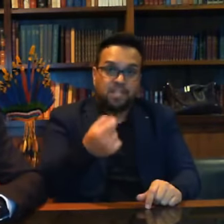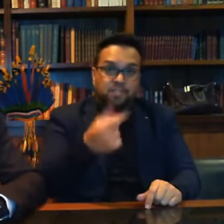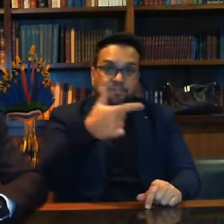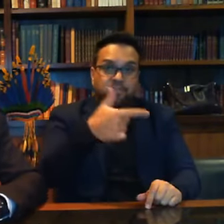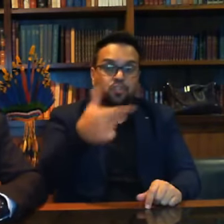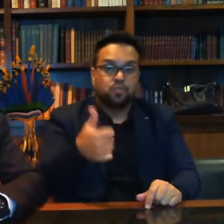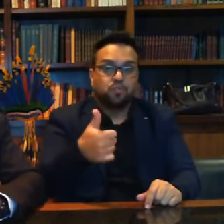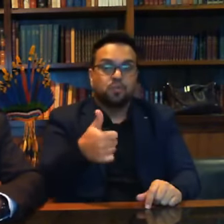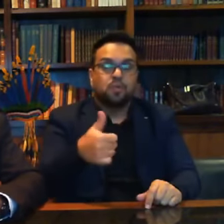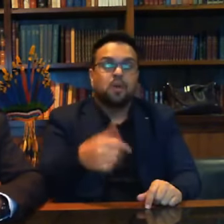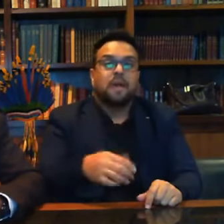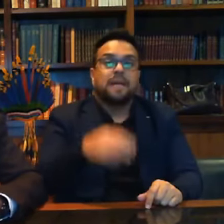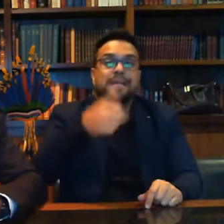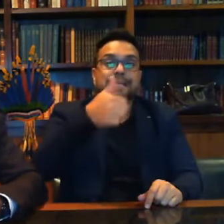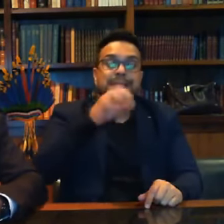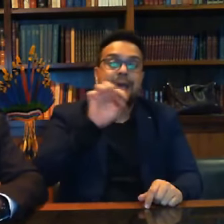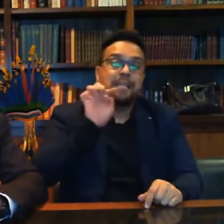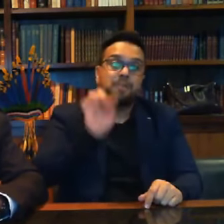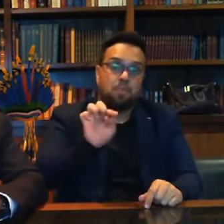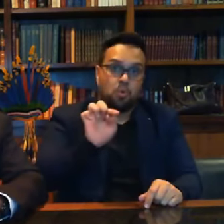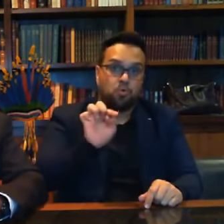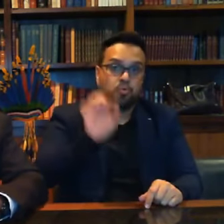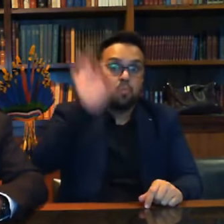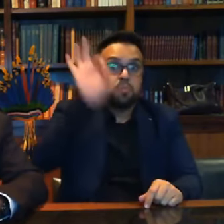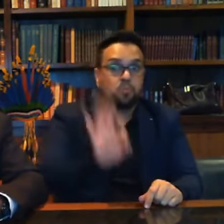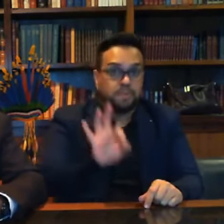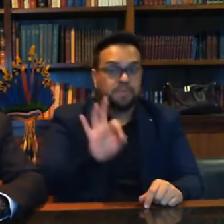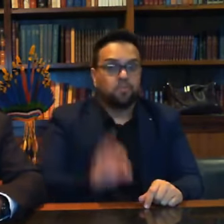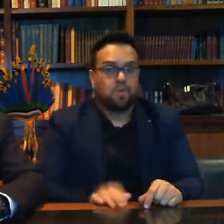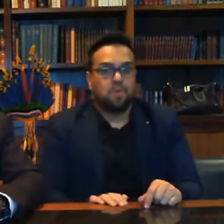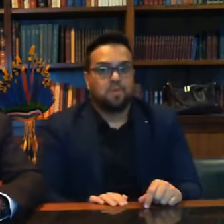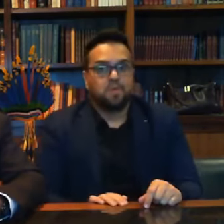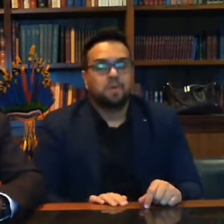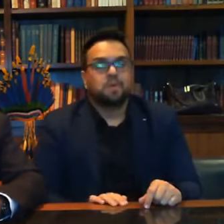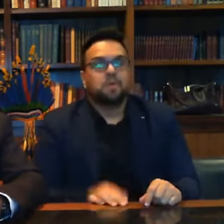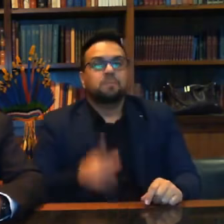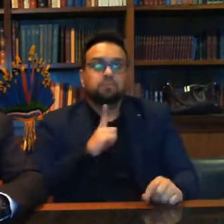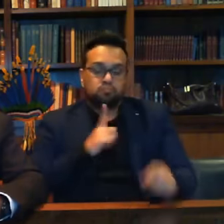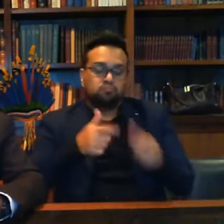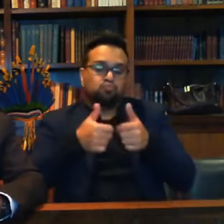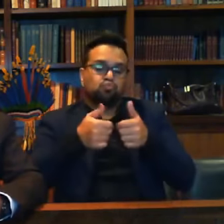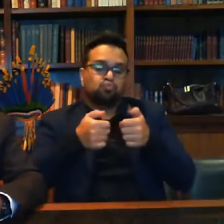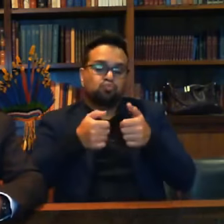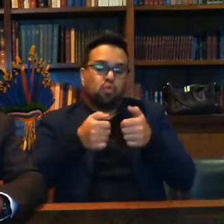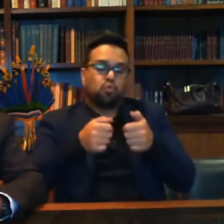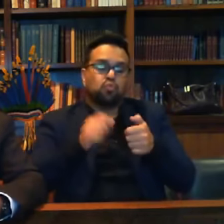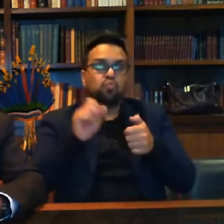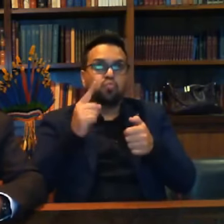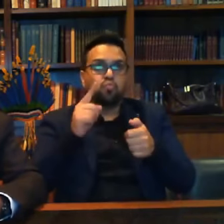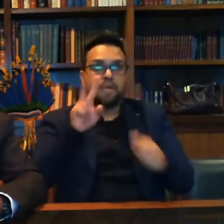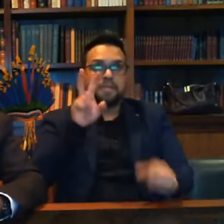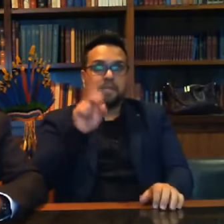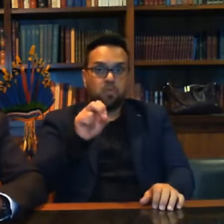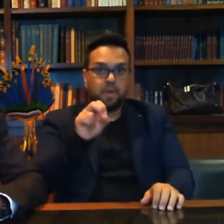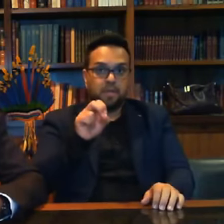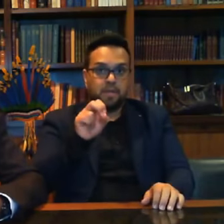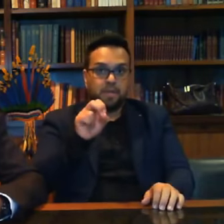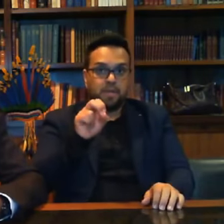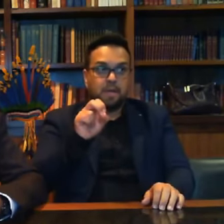é 10%, eram 10 pontos percentuais. Tem três itens, né, que tem a ver com os jogos eletrônicos. Um era 50, agora foi para